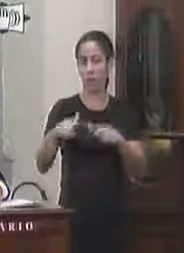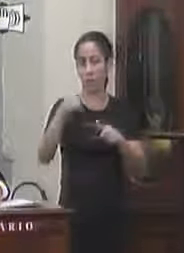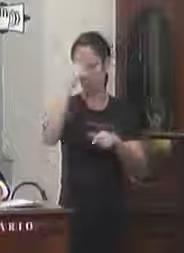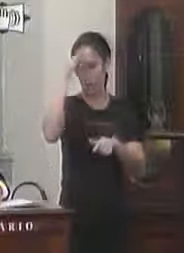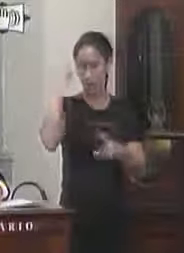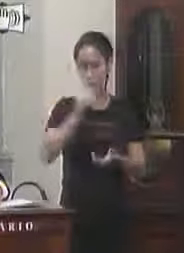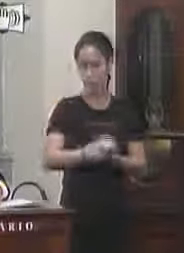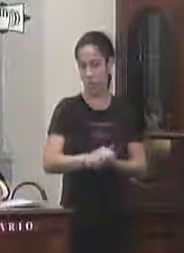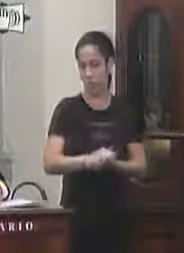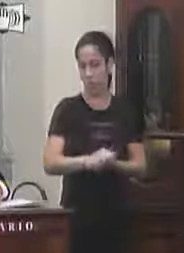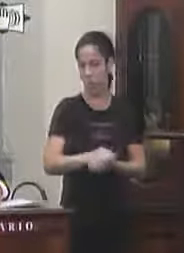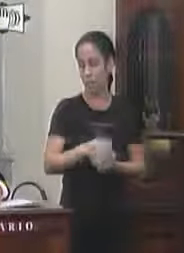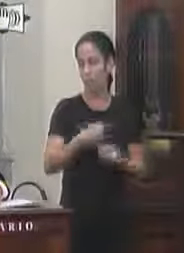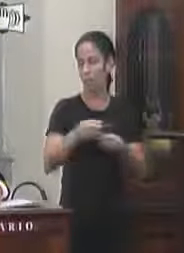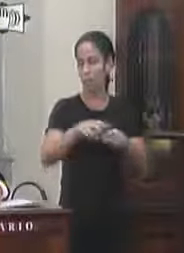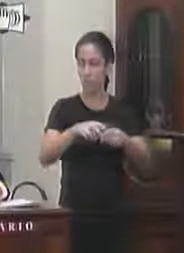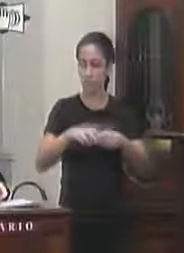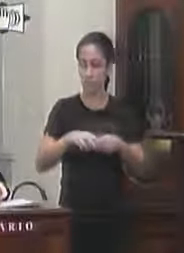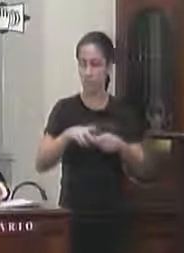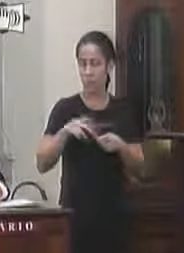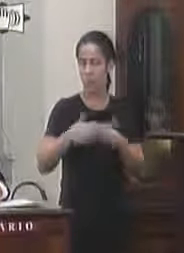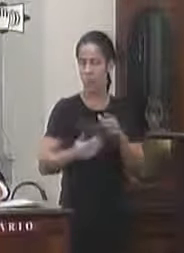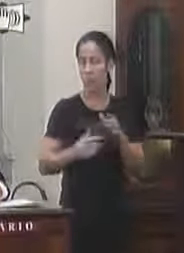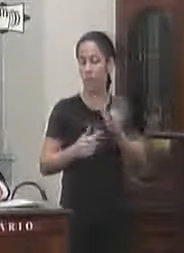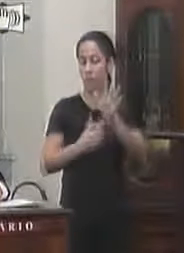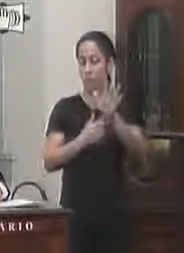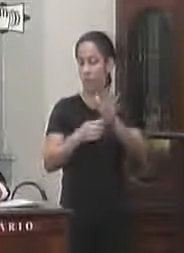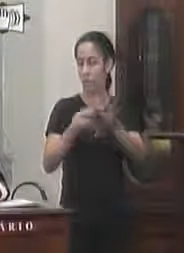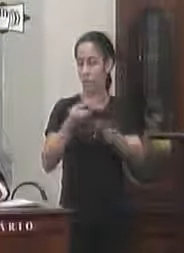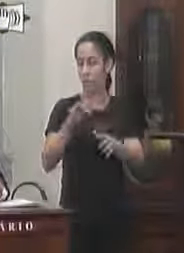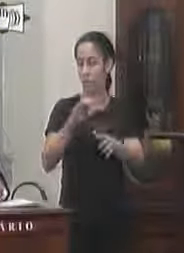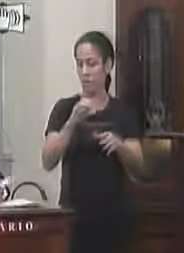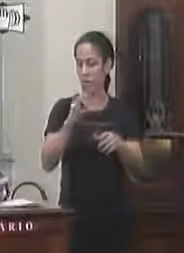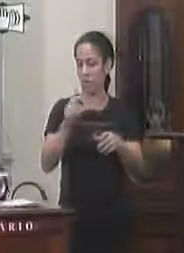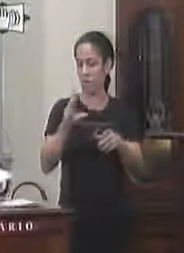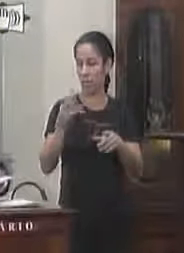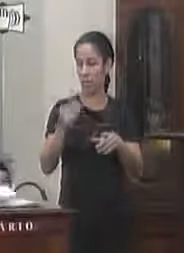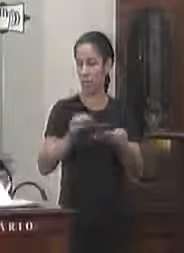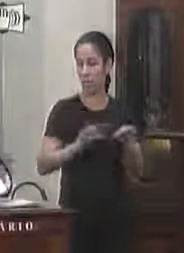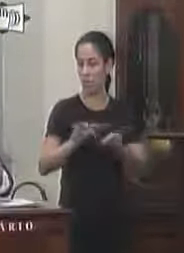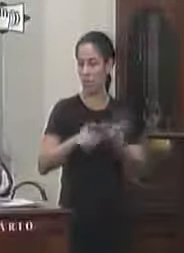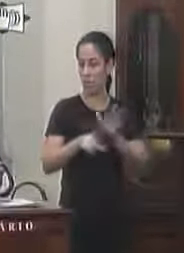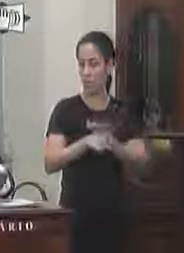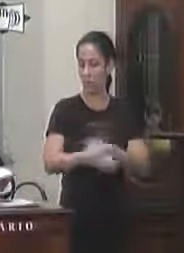afrontando os posições constitucionais por fim vem apresentar o veto total ao projeto de lei